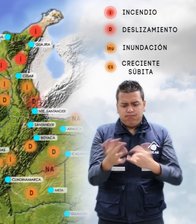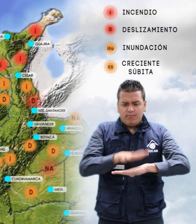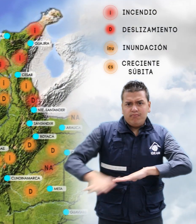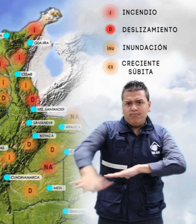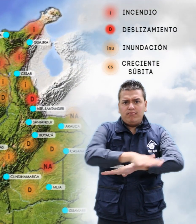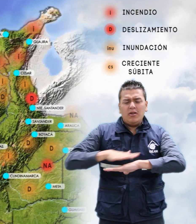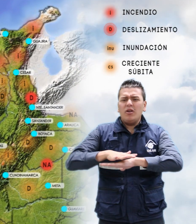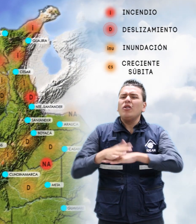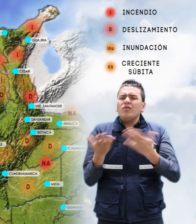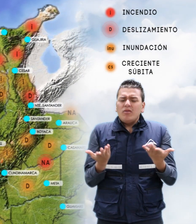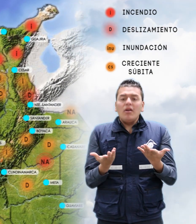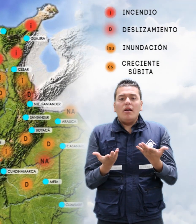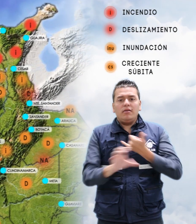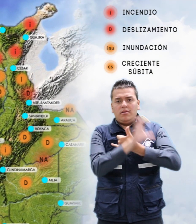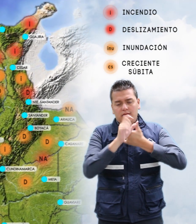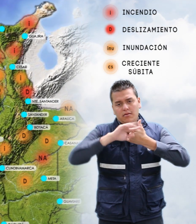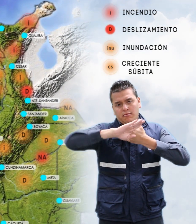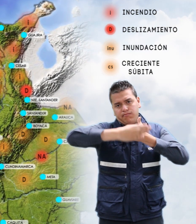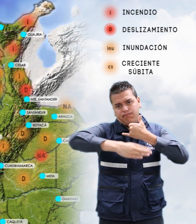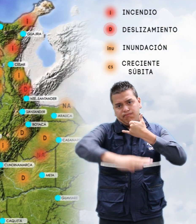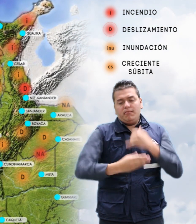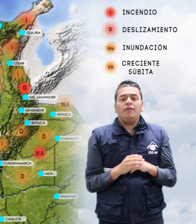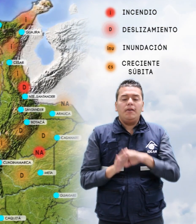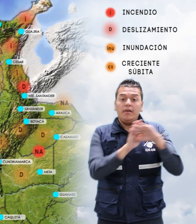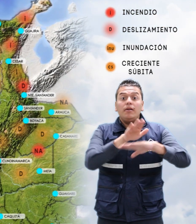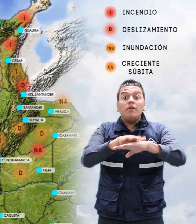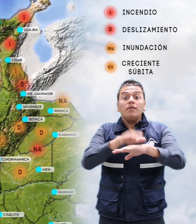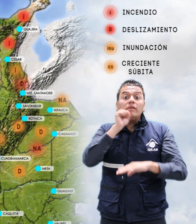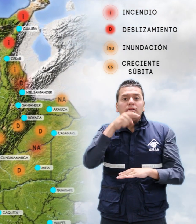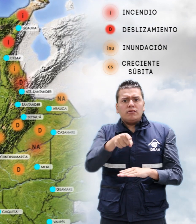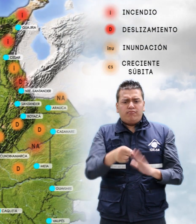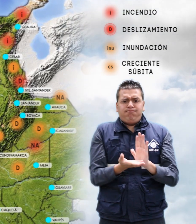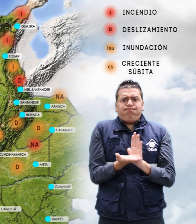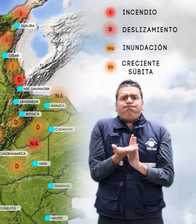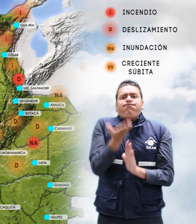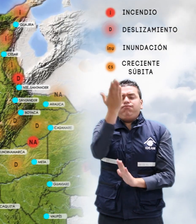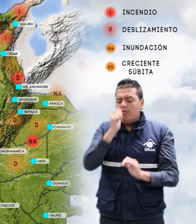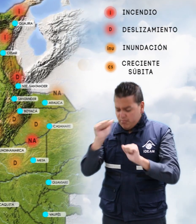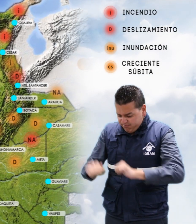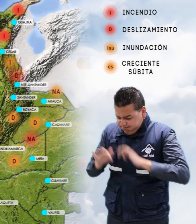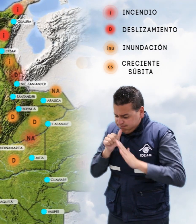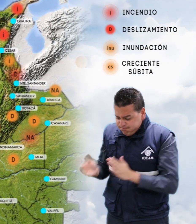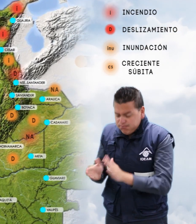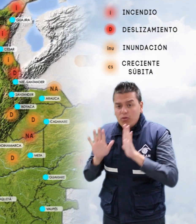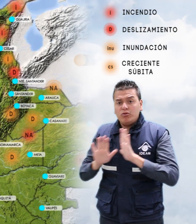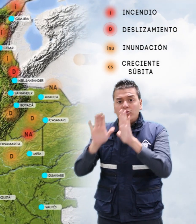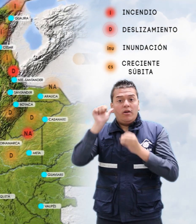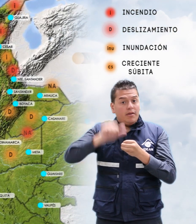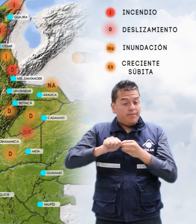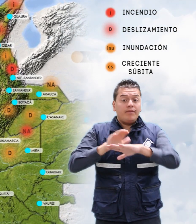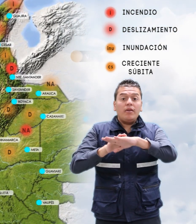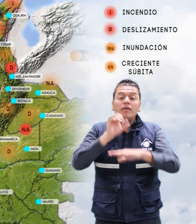vegetal en sectores de las regiones Caribe y Andina, alerta naranja por niveles altos en el río Arauca, alerta